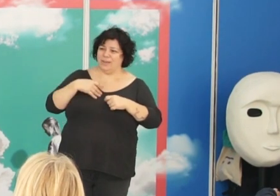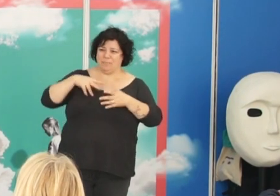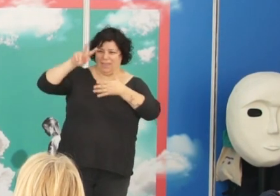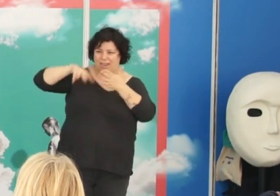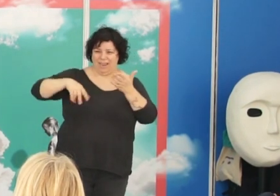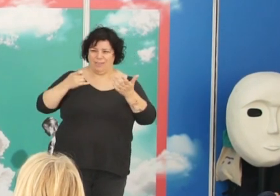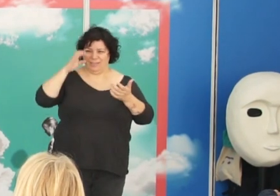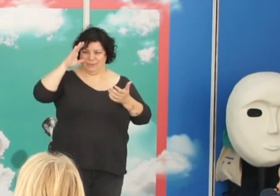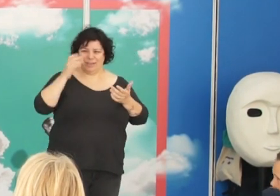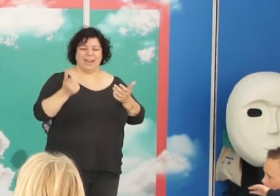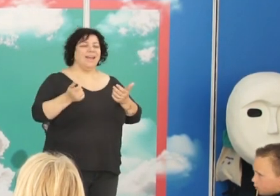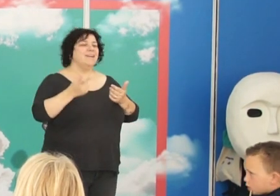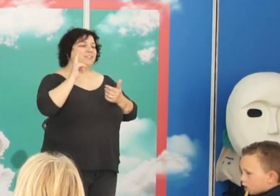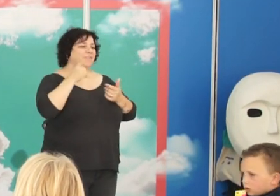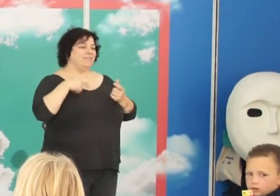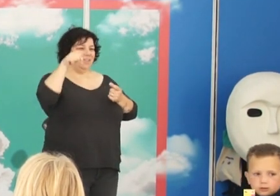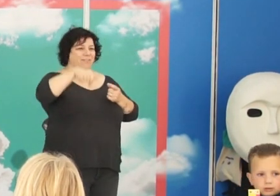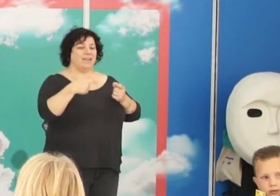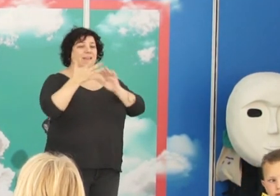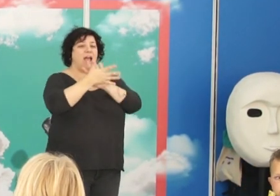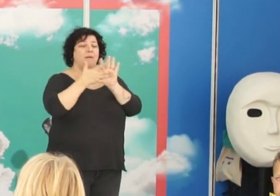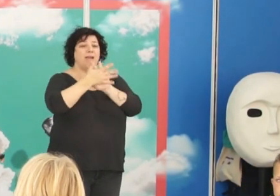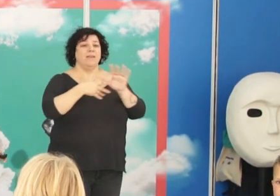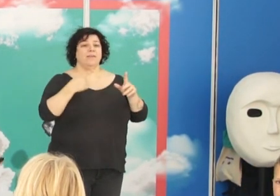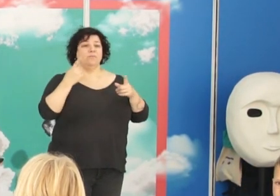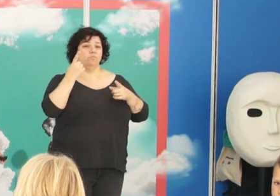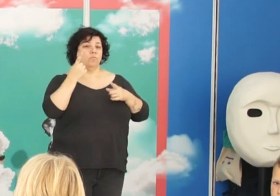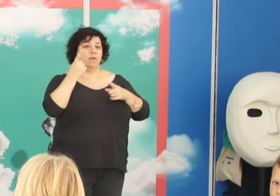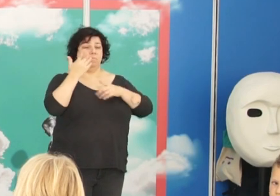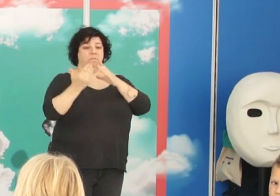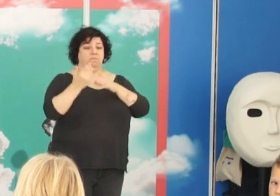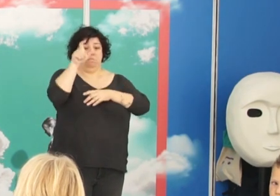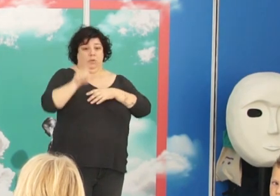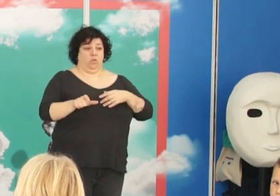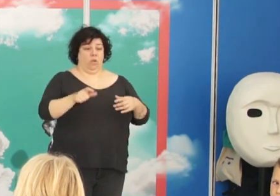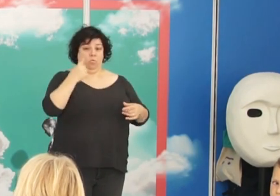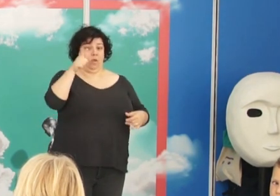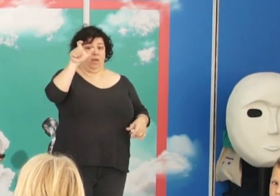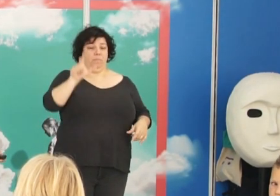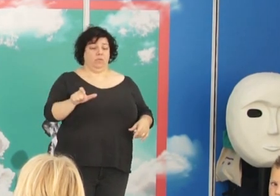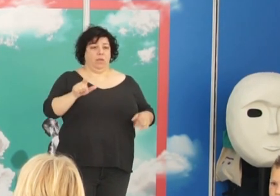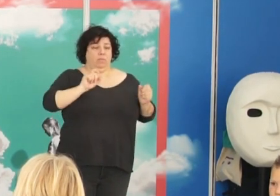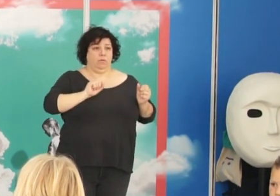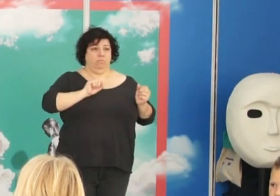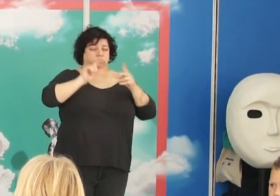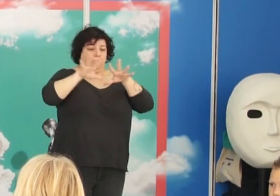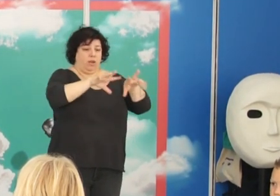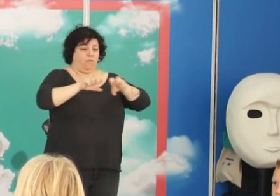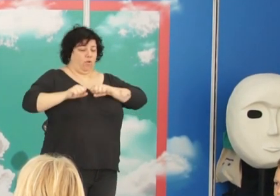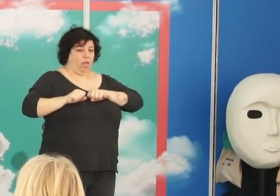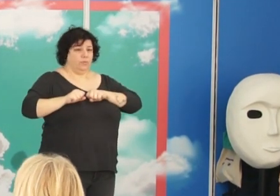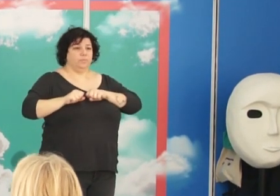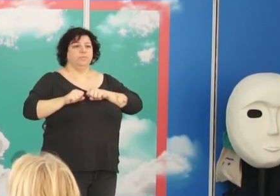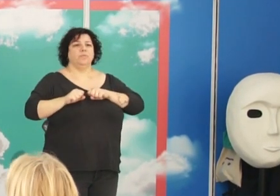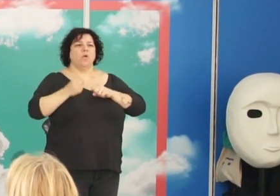Yo vengo a hablarles solamente de una de esas personas que se tuvo que refugiar y exiliar.